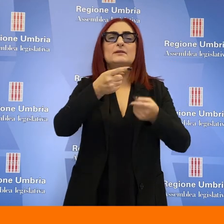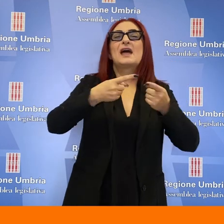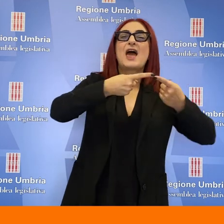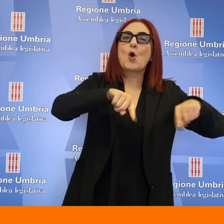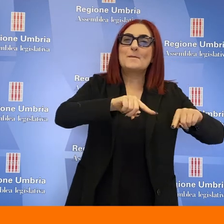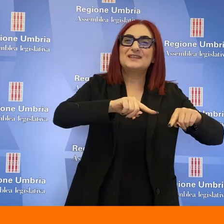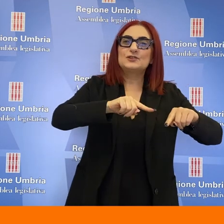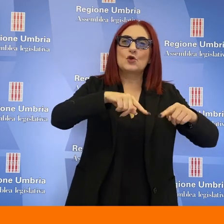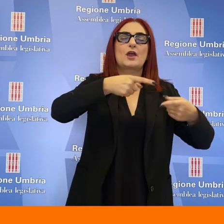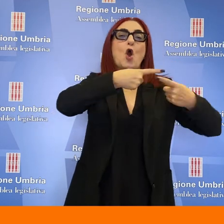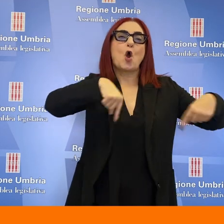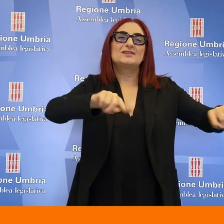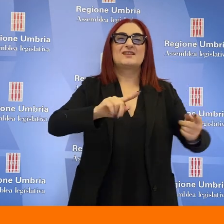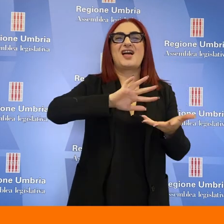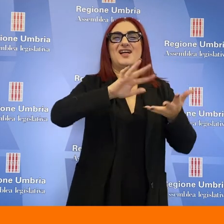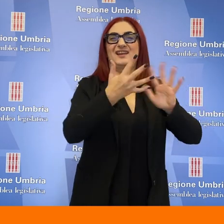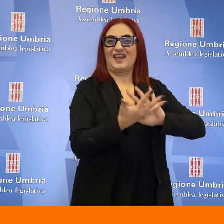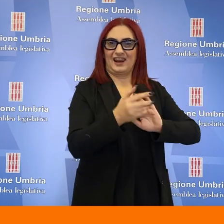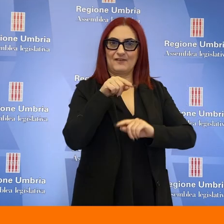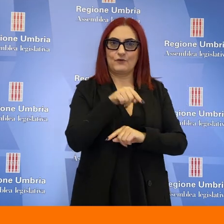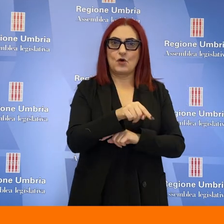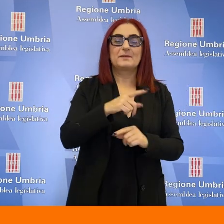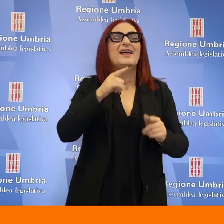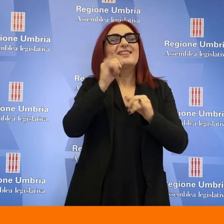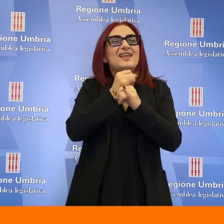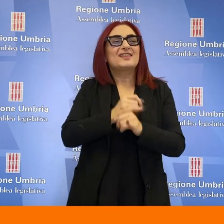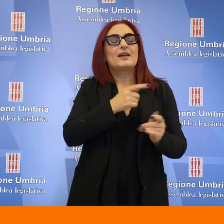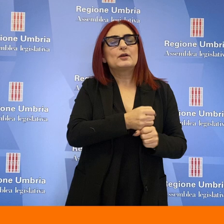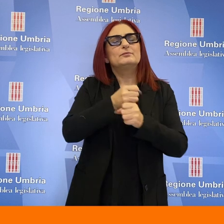le Riforme. I dettagli nel servizio di Alberto Scattolini.